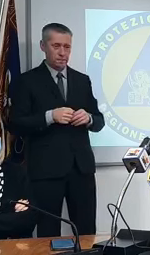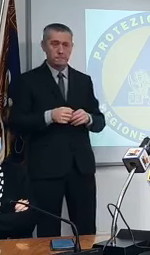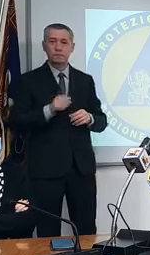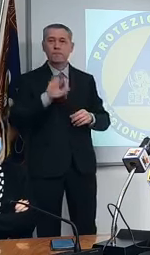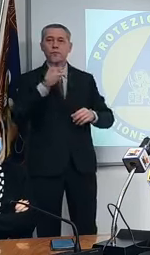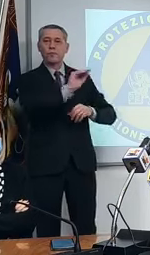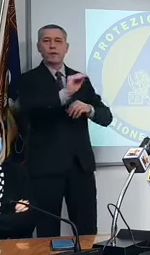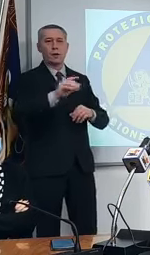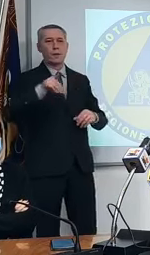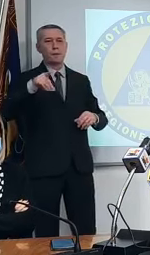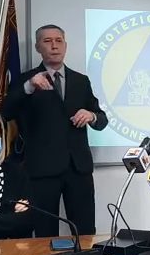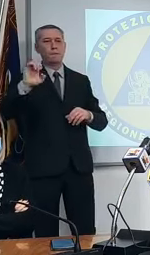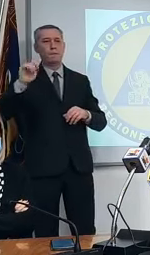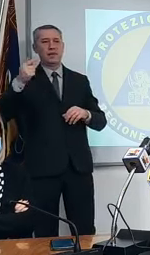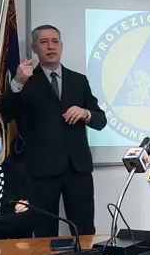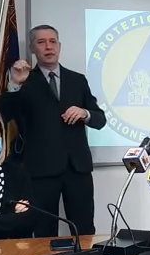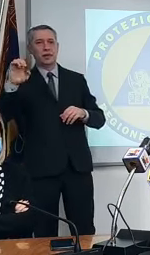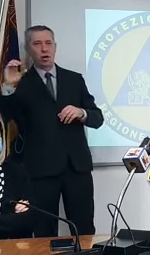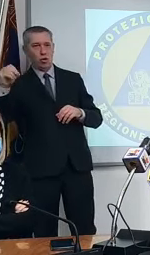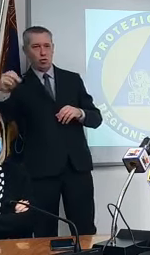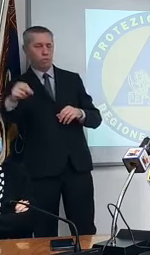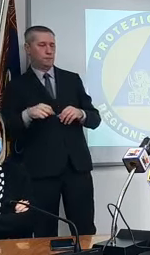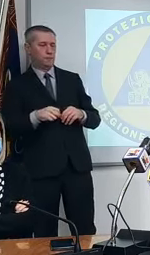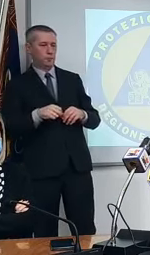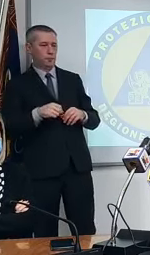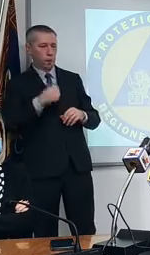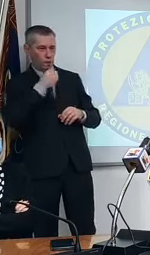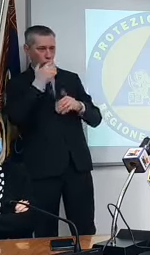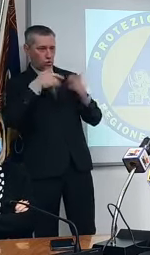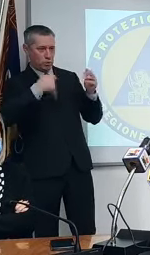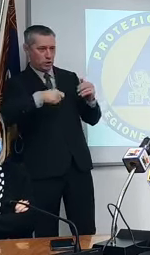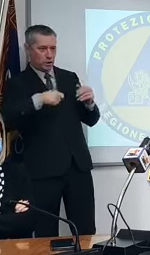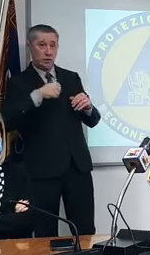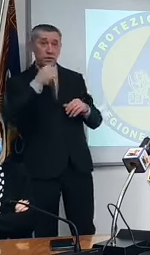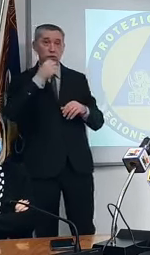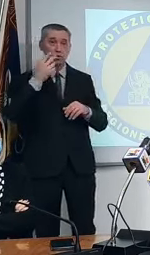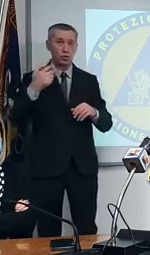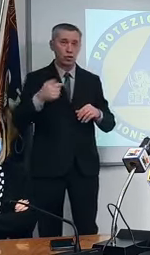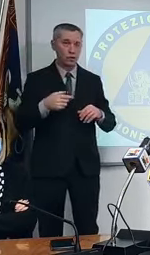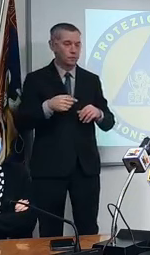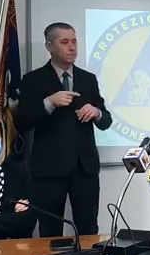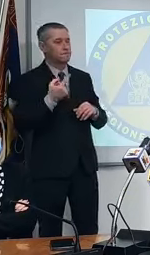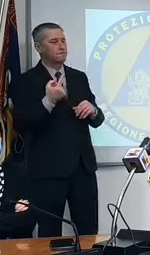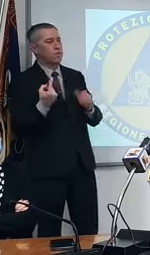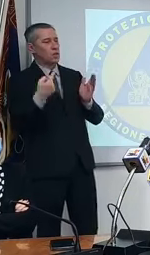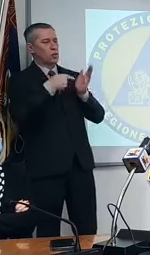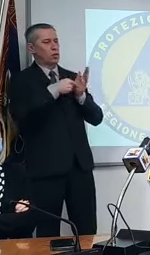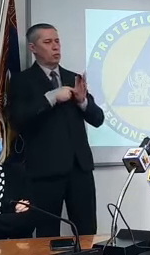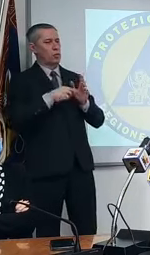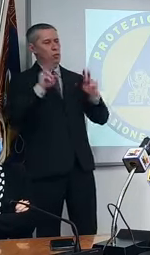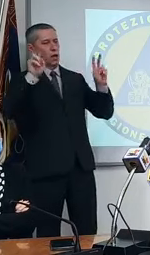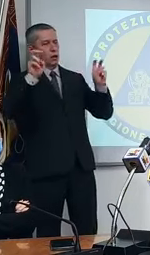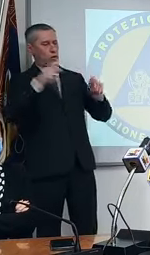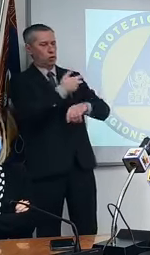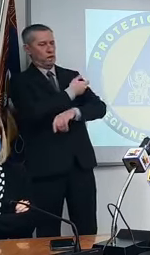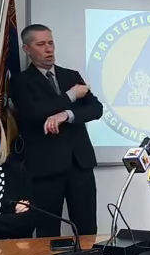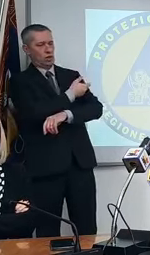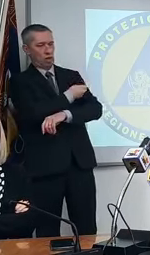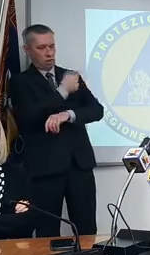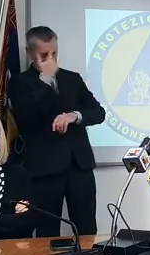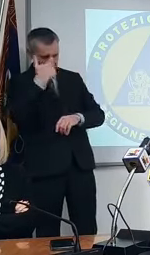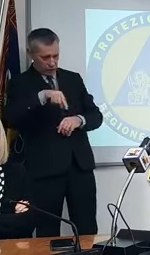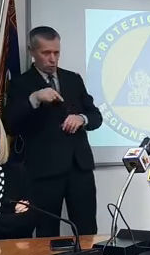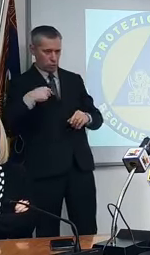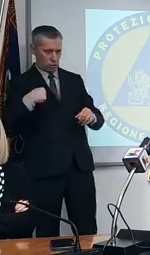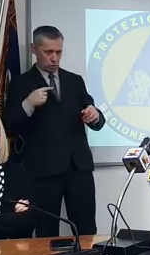buongiorno presidente buongiorno torniamo sulla questione vaccini lei sa bene che ci sono stati problemi in questi giorni